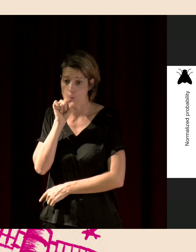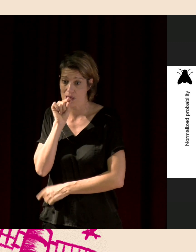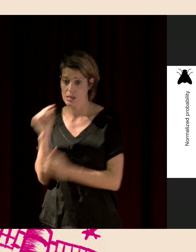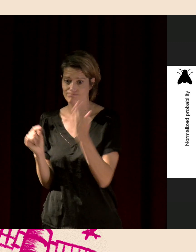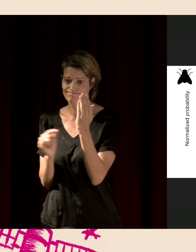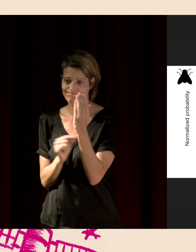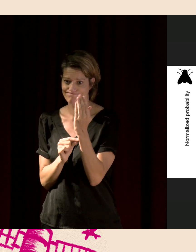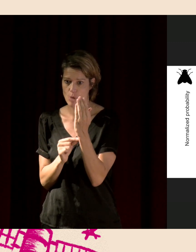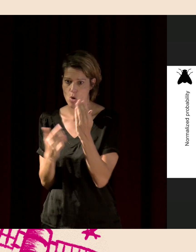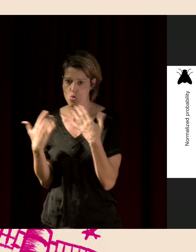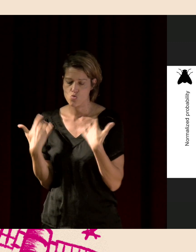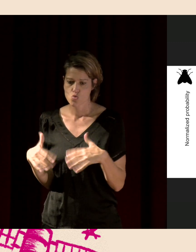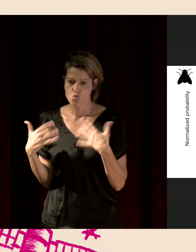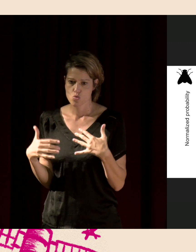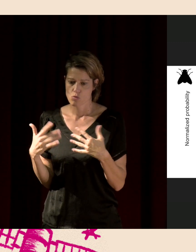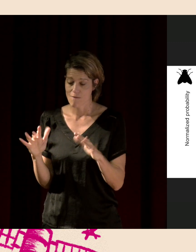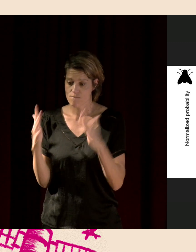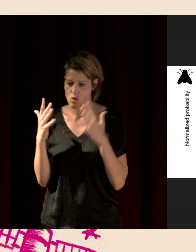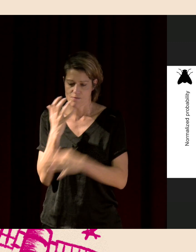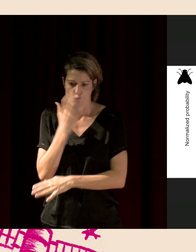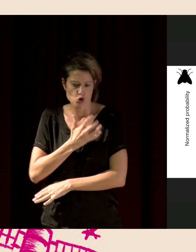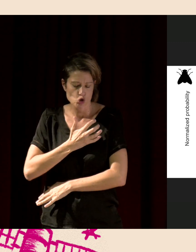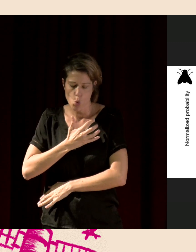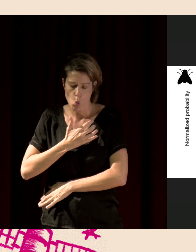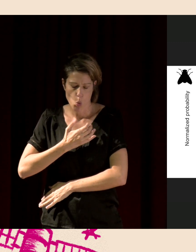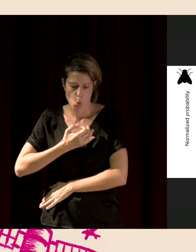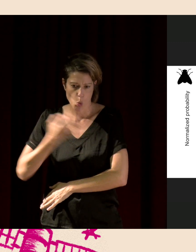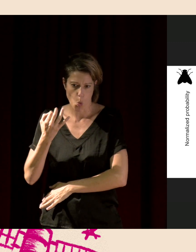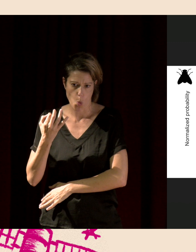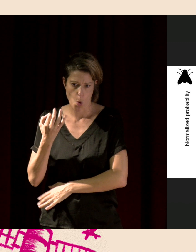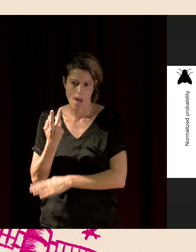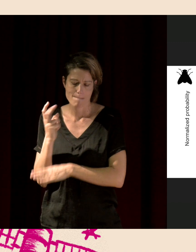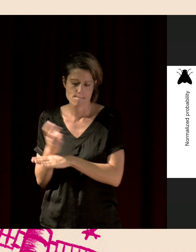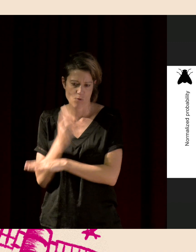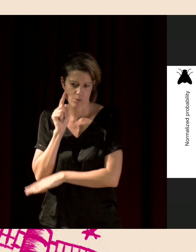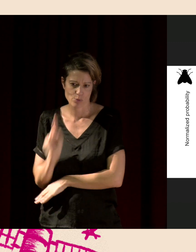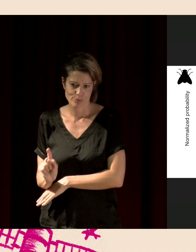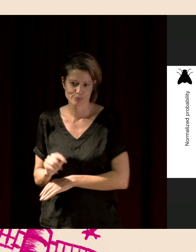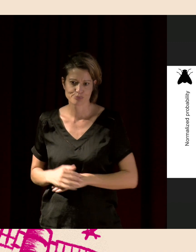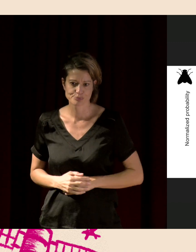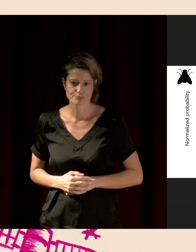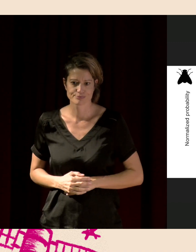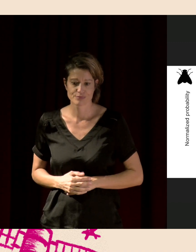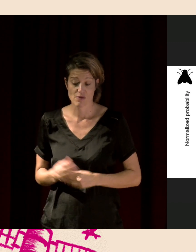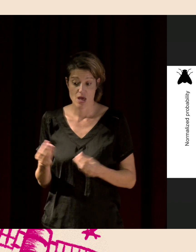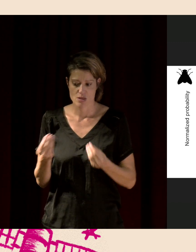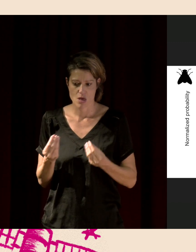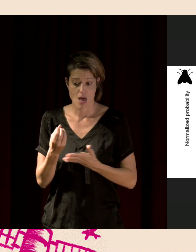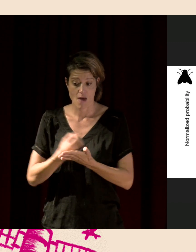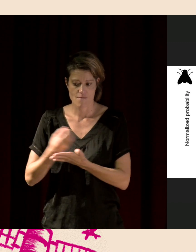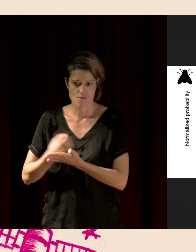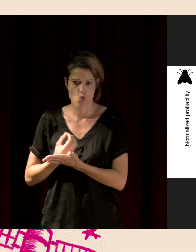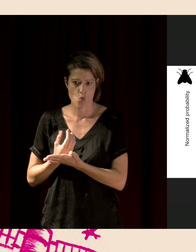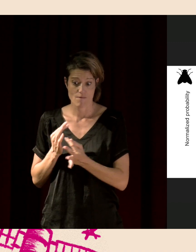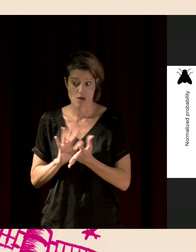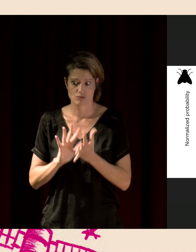les pics, parce qu'il fera trop chaud dans cette forêt. Voilà, donc ça commence à nous donner des indicateurs sur les potentiels changements qui peuvent avoir